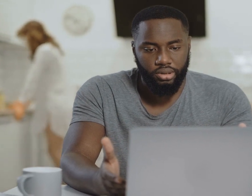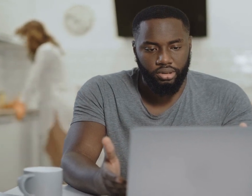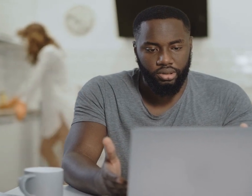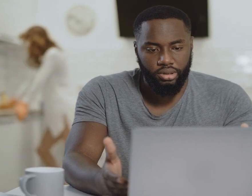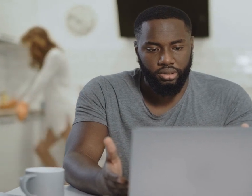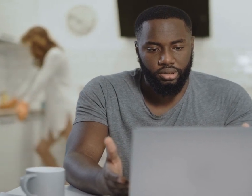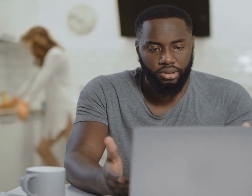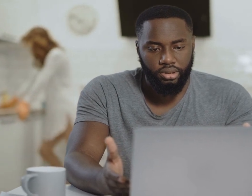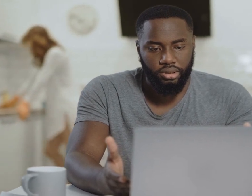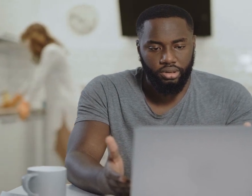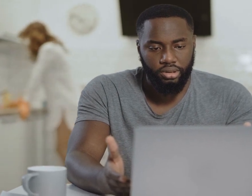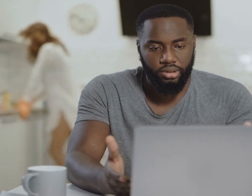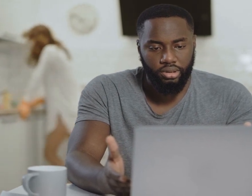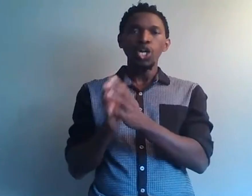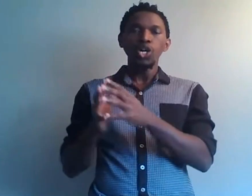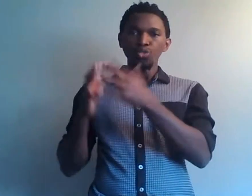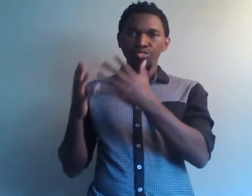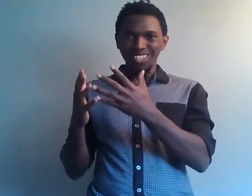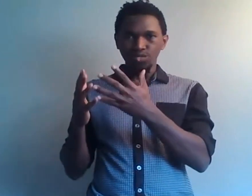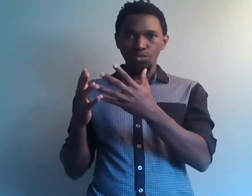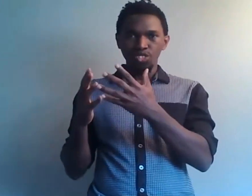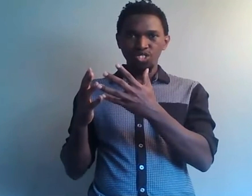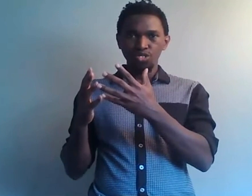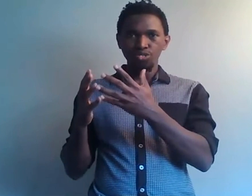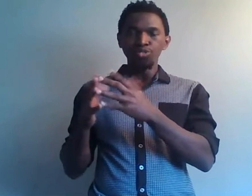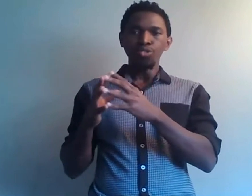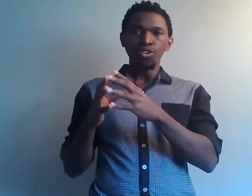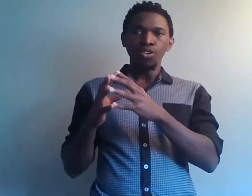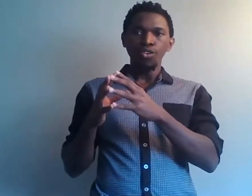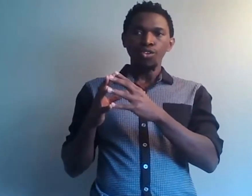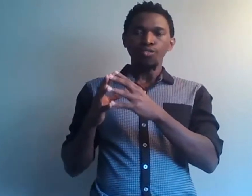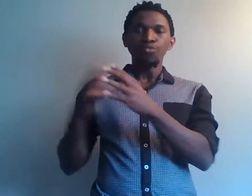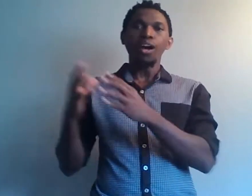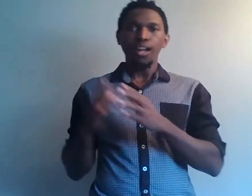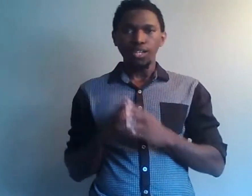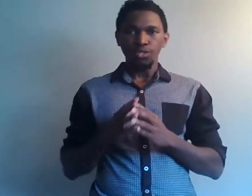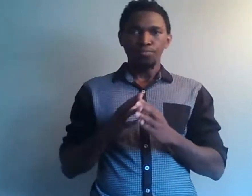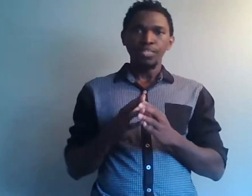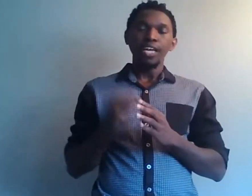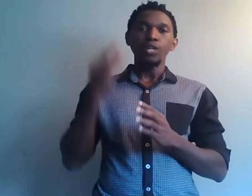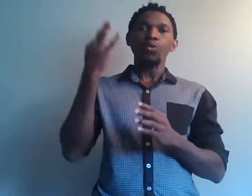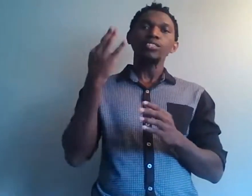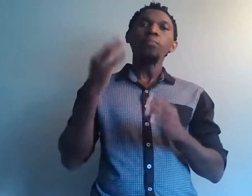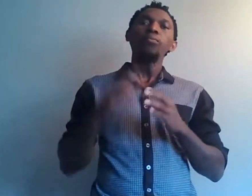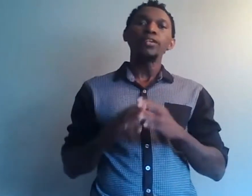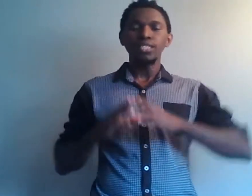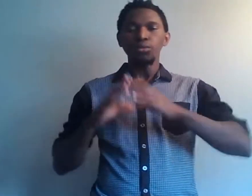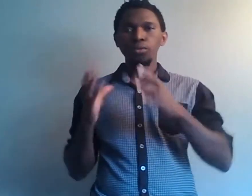Et il faut qu'on change notre façon de voir l'argent. Et le troisième point qui est le point